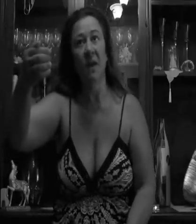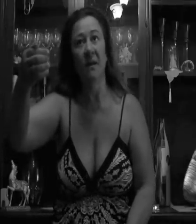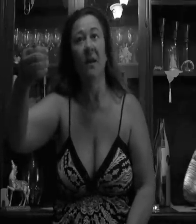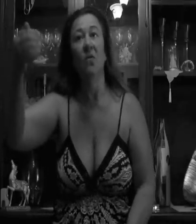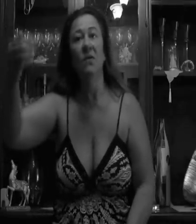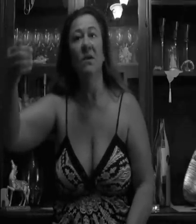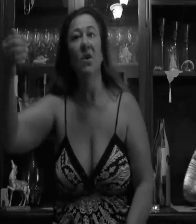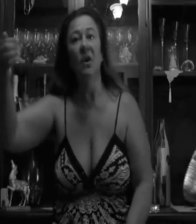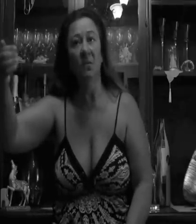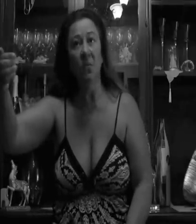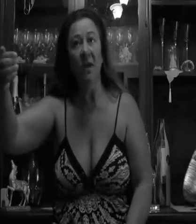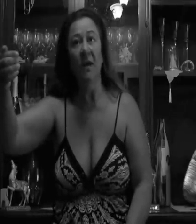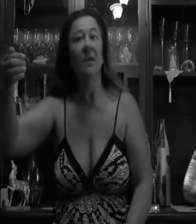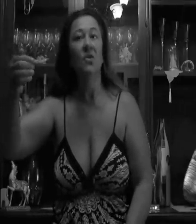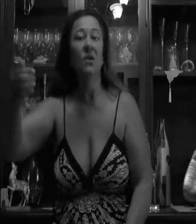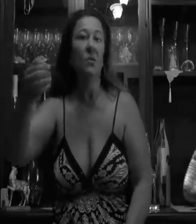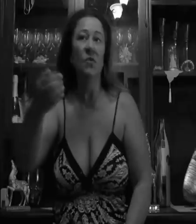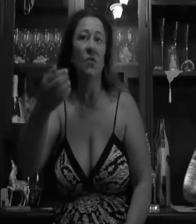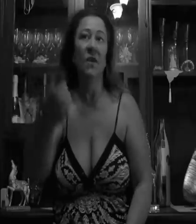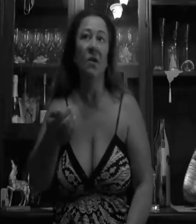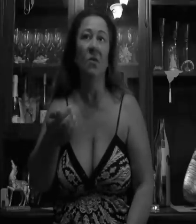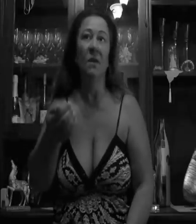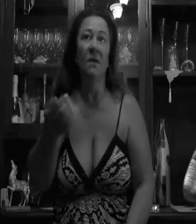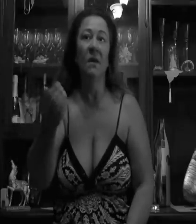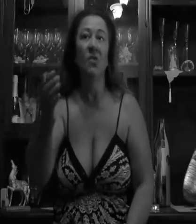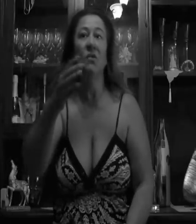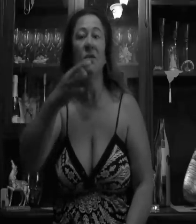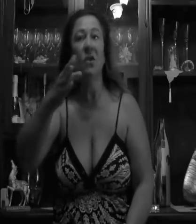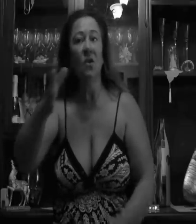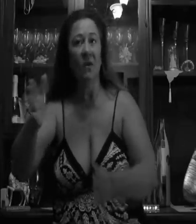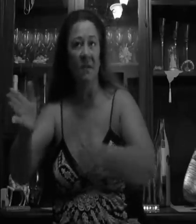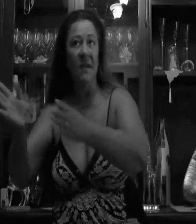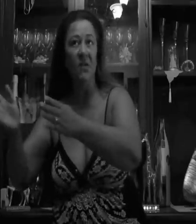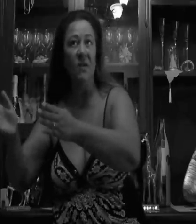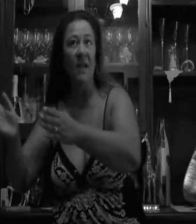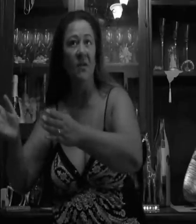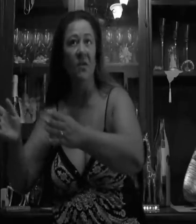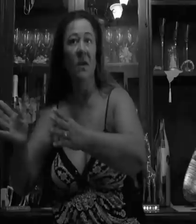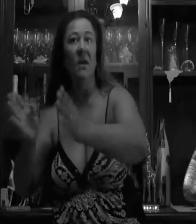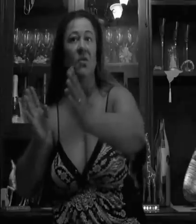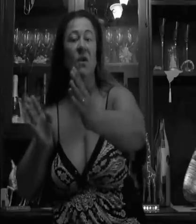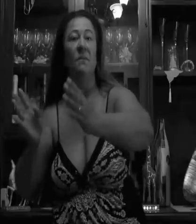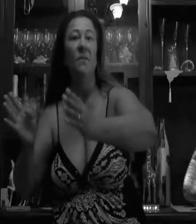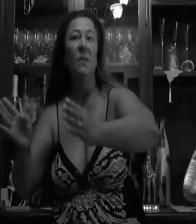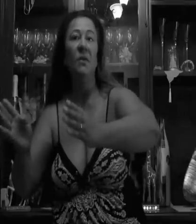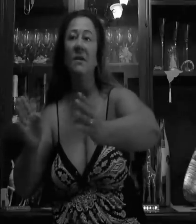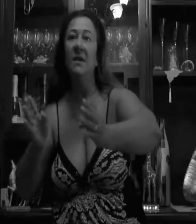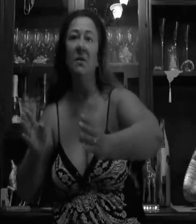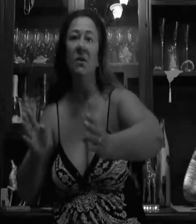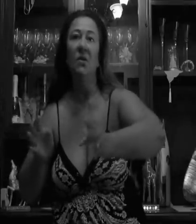anni, un signore pure, cioè io non posso fare i nomi, cioè questo io salendo salendo, cioè una volta sì e una volta